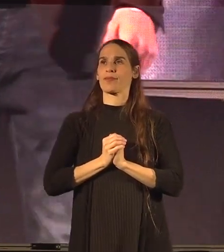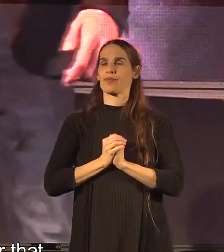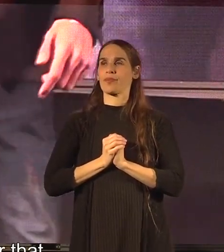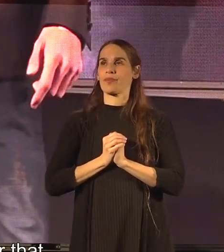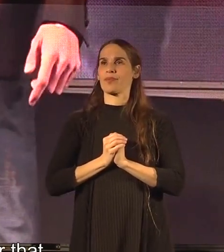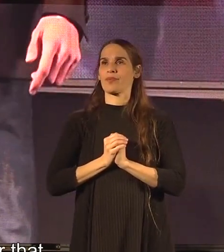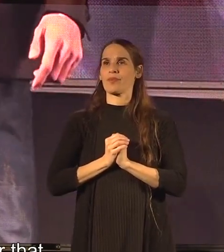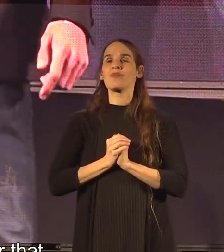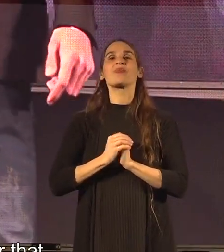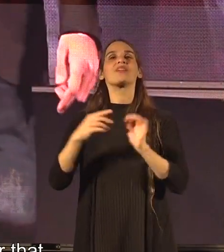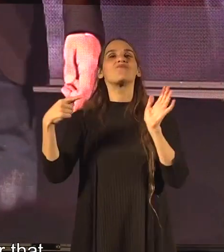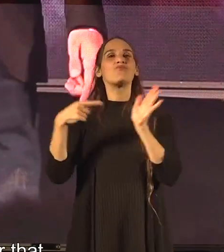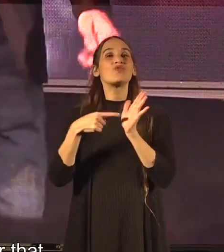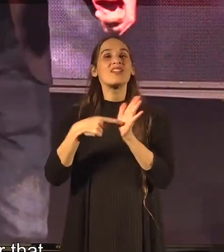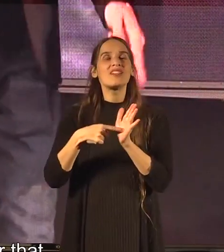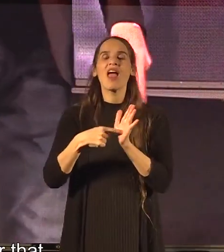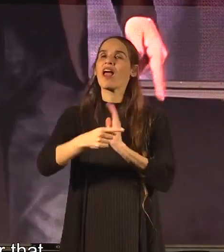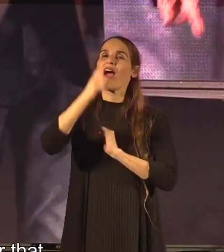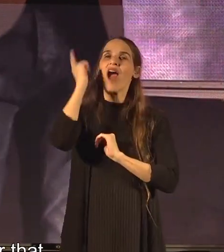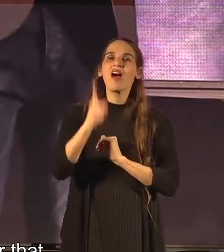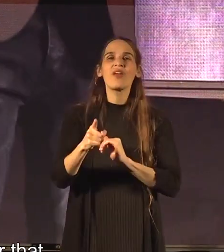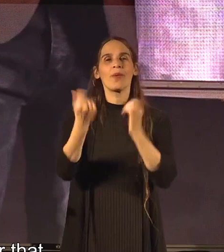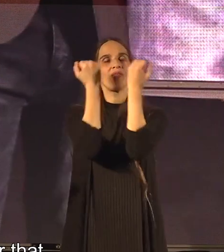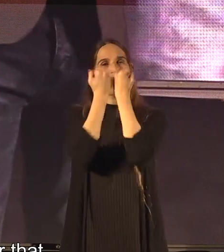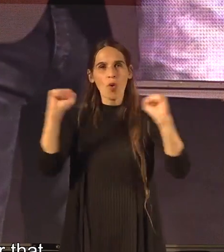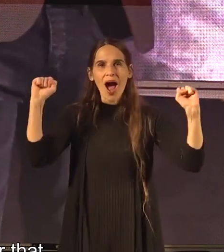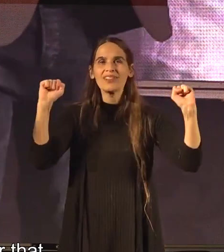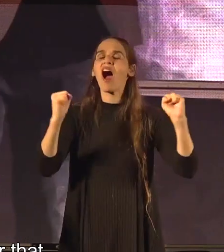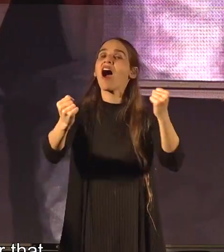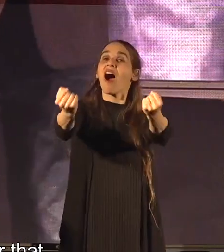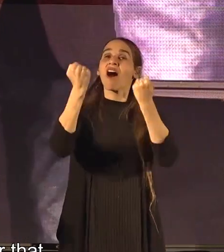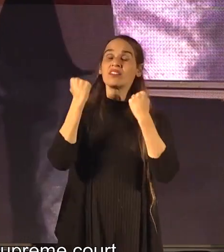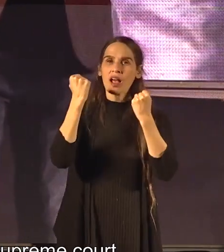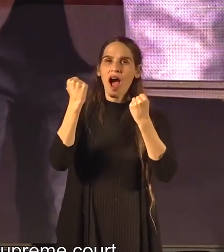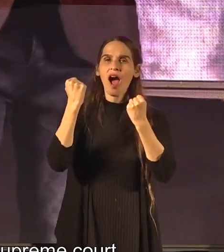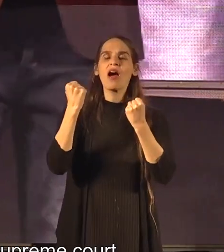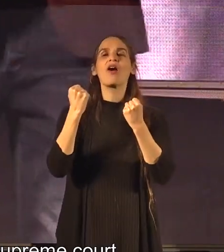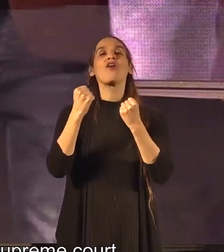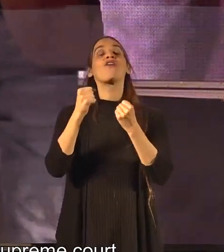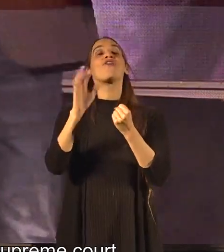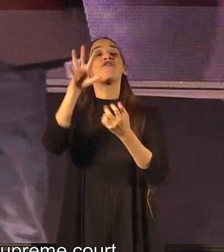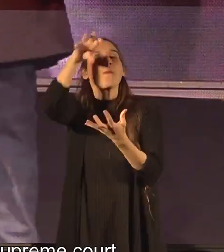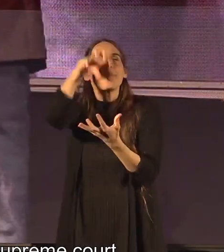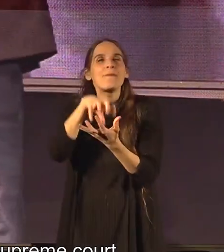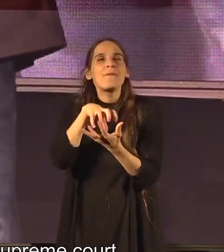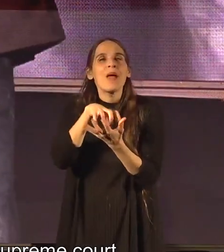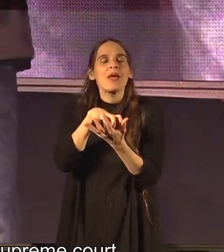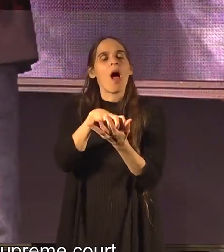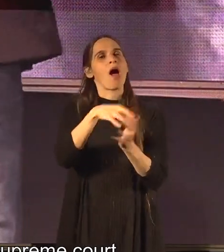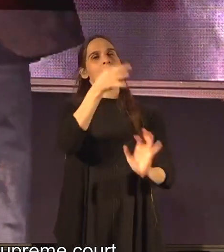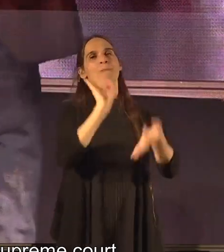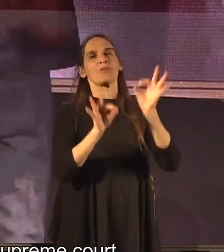ובשביל זה חייבים דמוקרטיה חזקה ובליבה בית